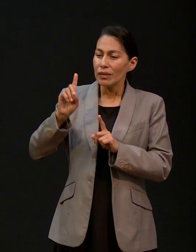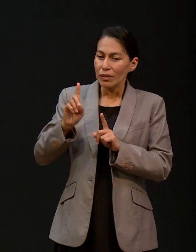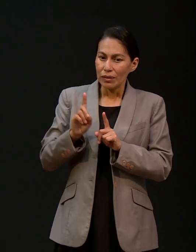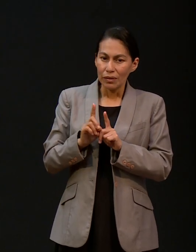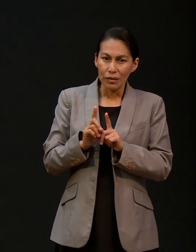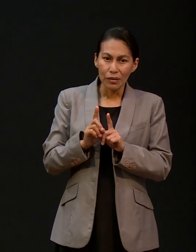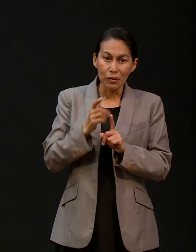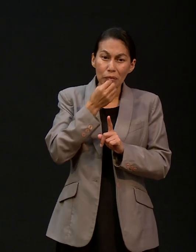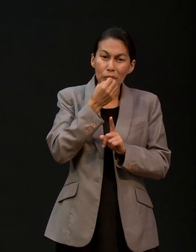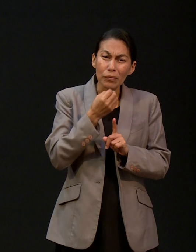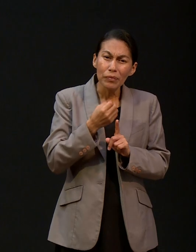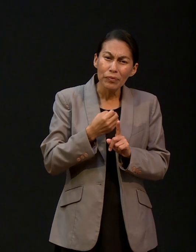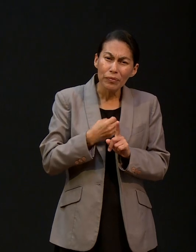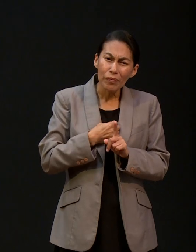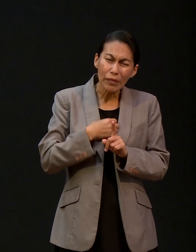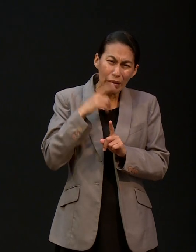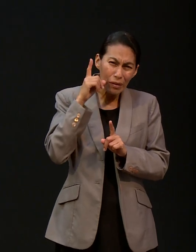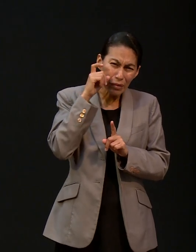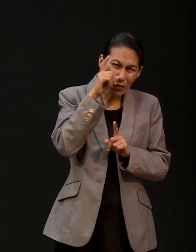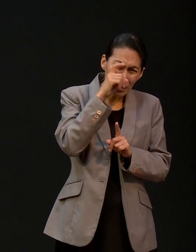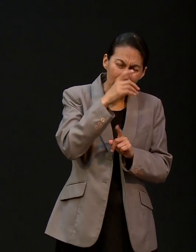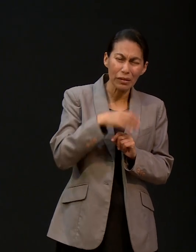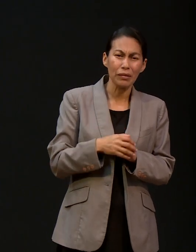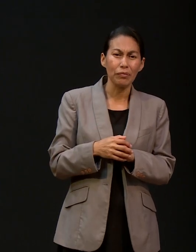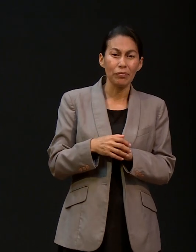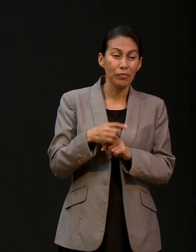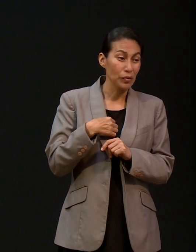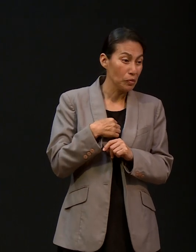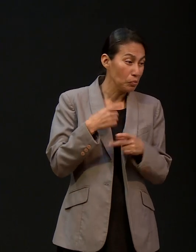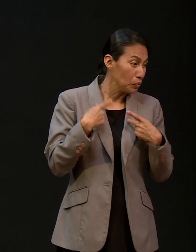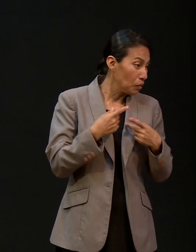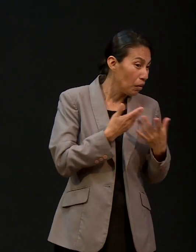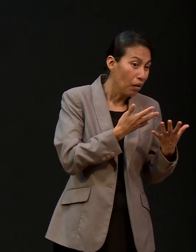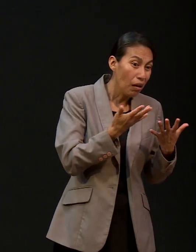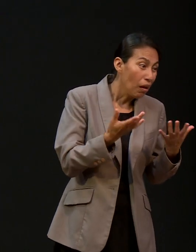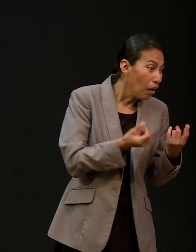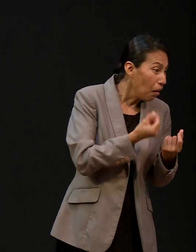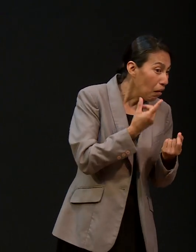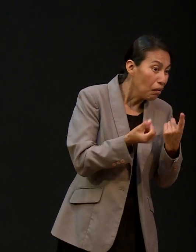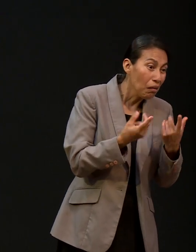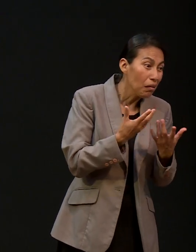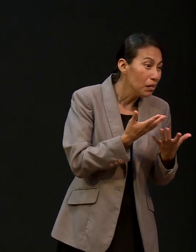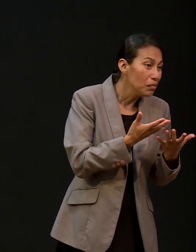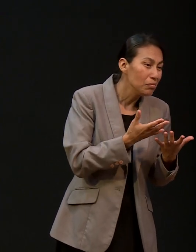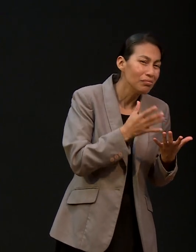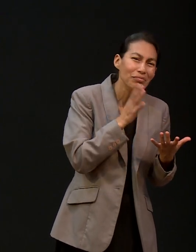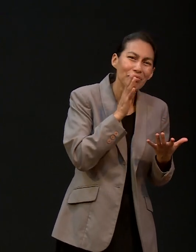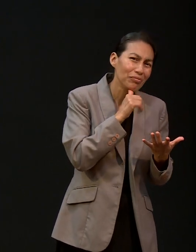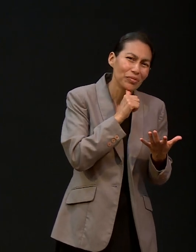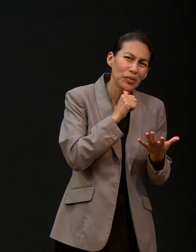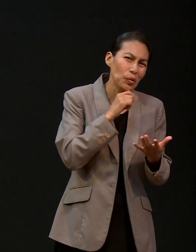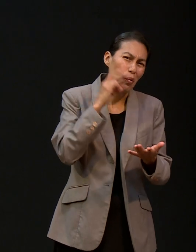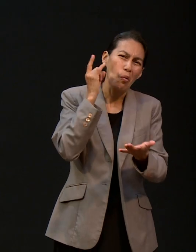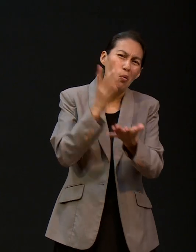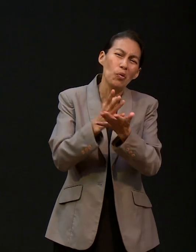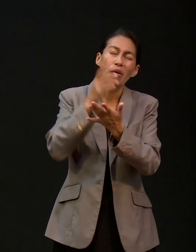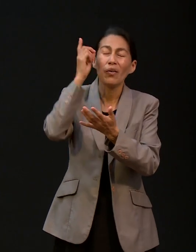Dios porque uno no puede acudir a nadie más sino solamente al Dios que todo lo puede